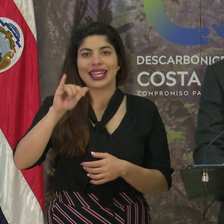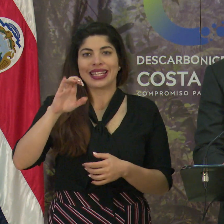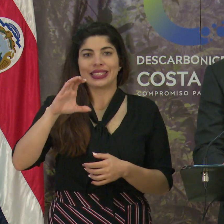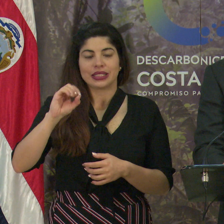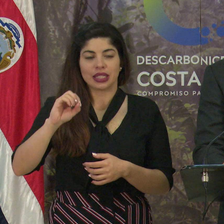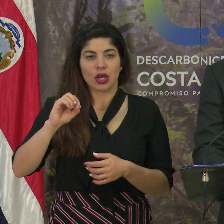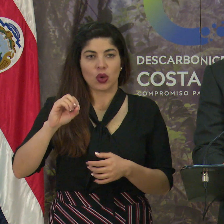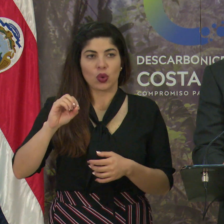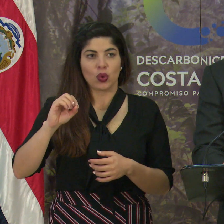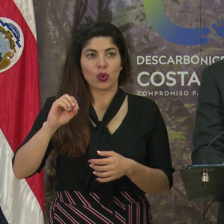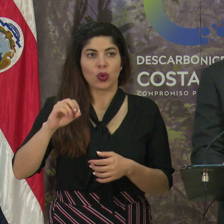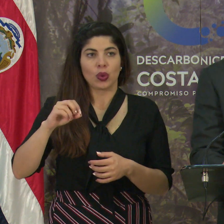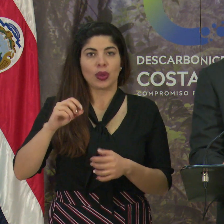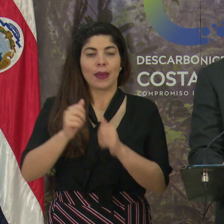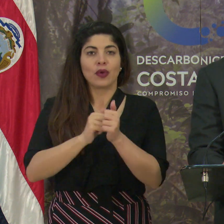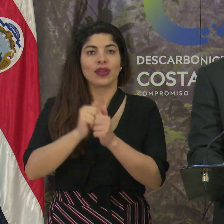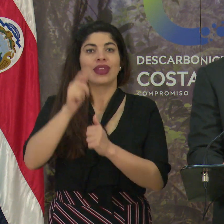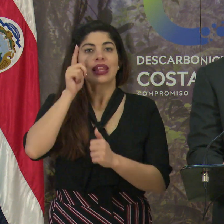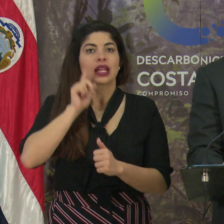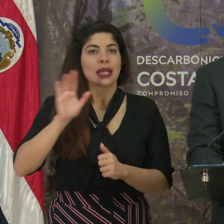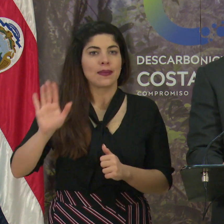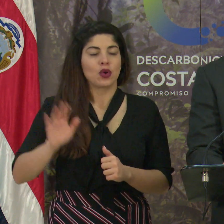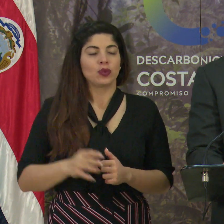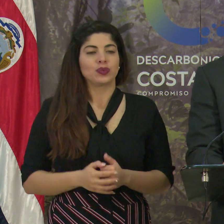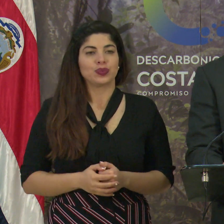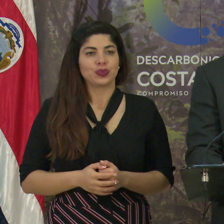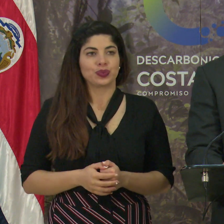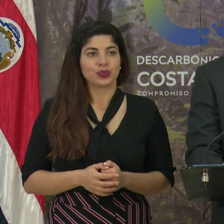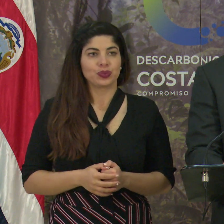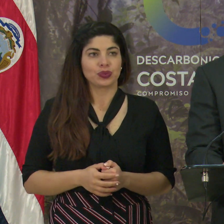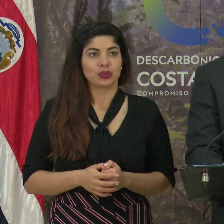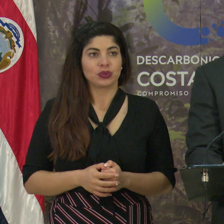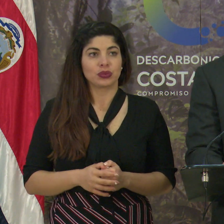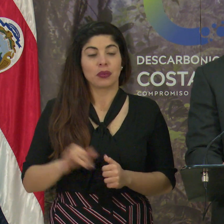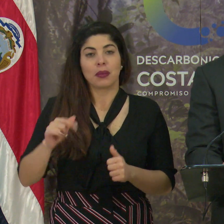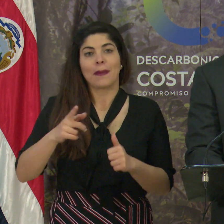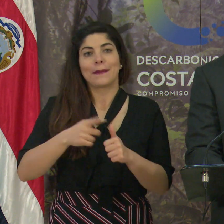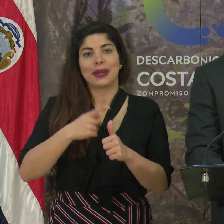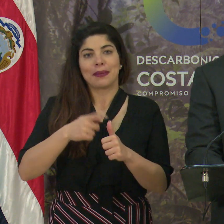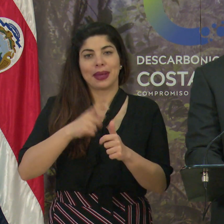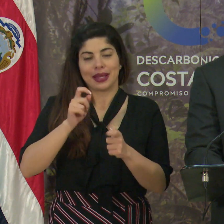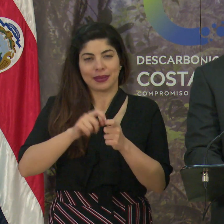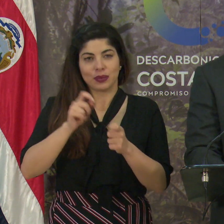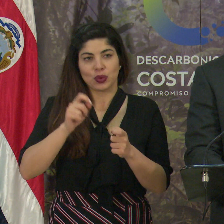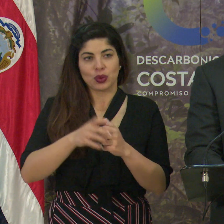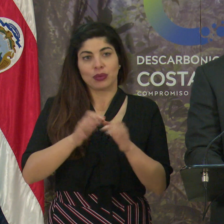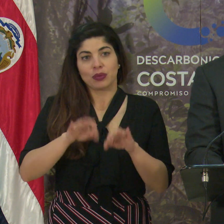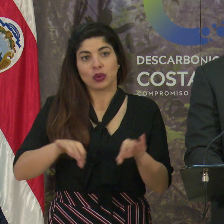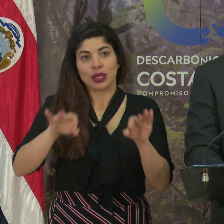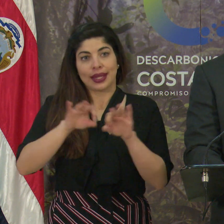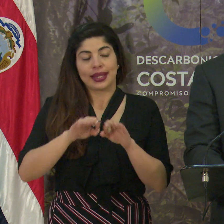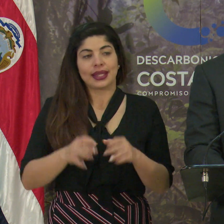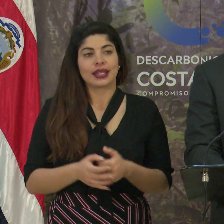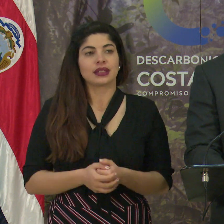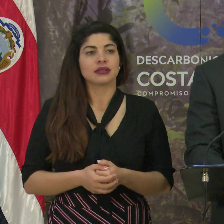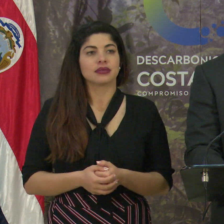Deportivo de Limón, como un primer detalle o importante,